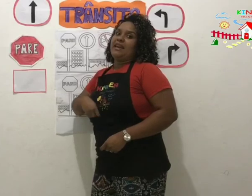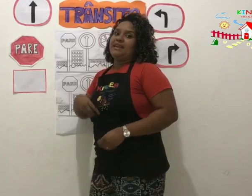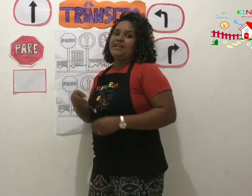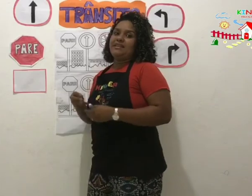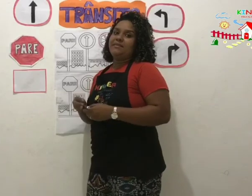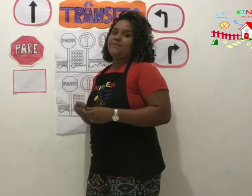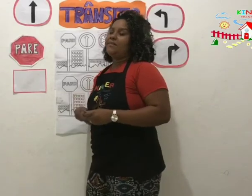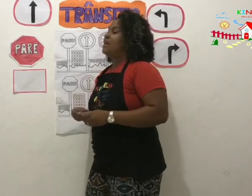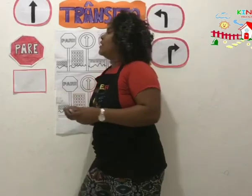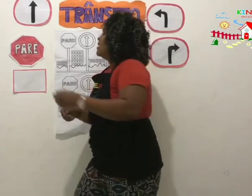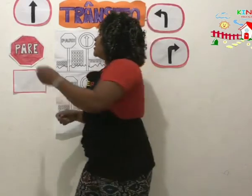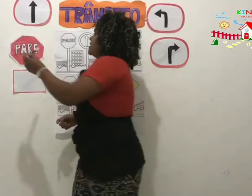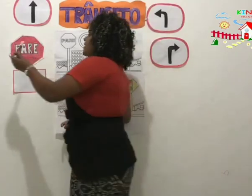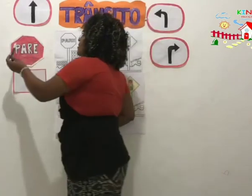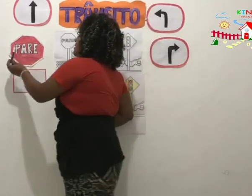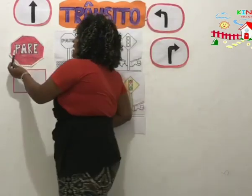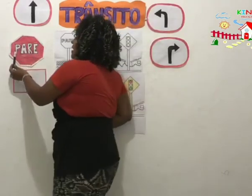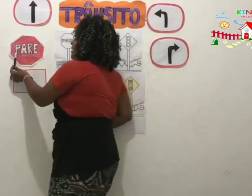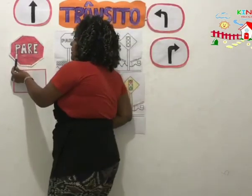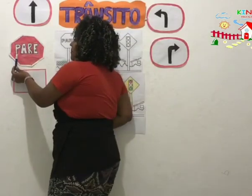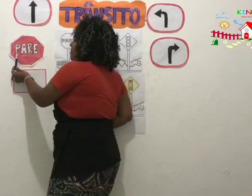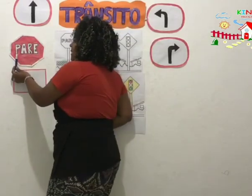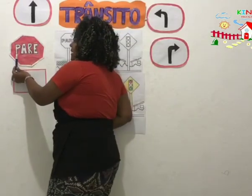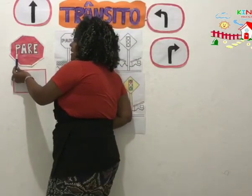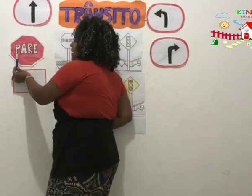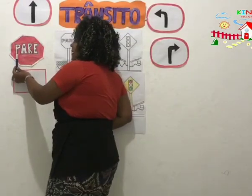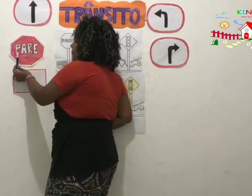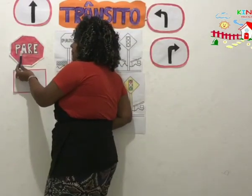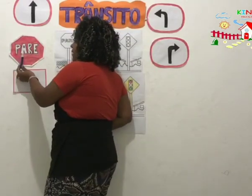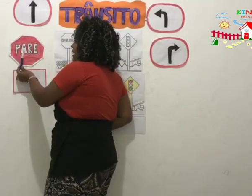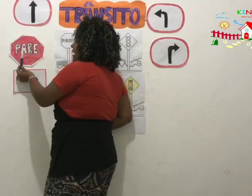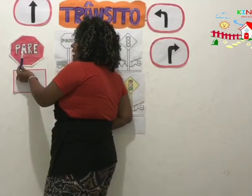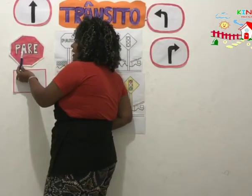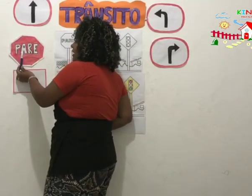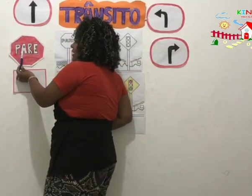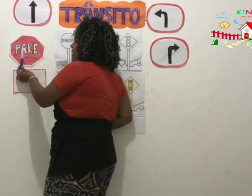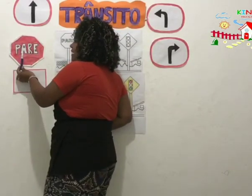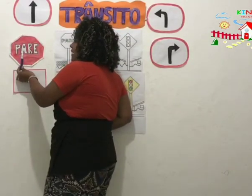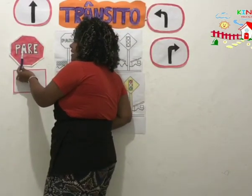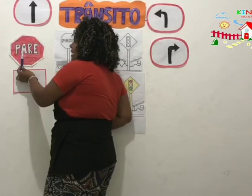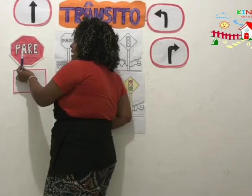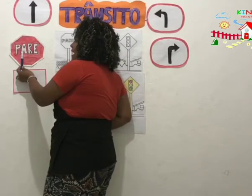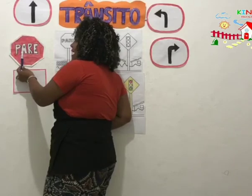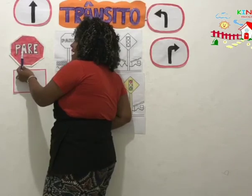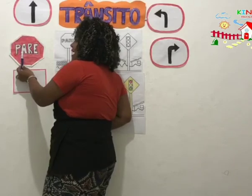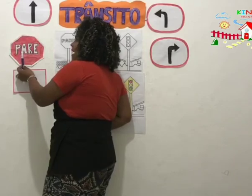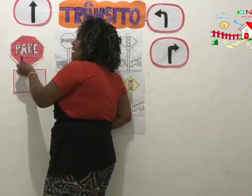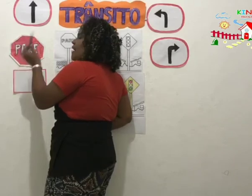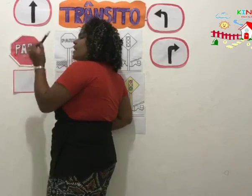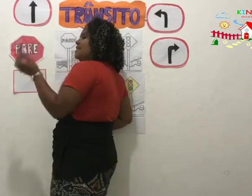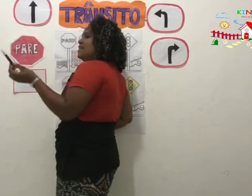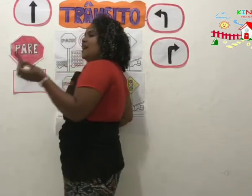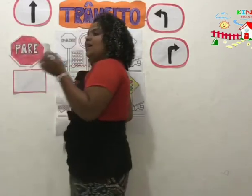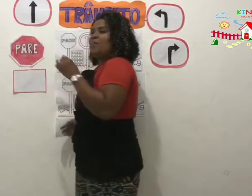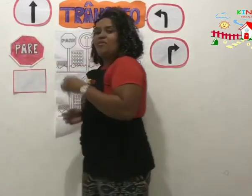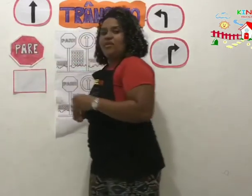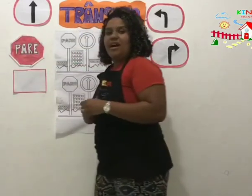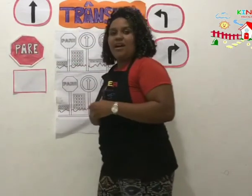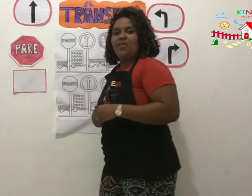Hein? Nós temos a letra P, a letra A. A letra A é uma vogal?